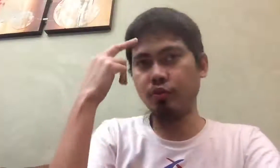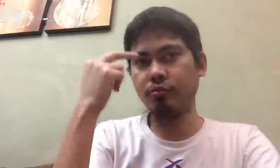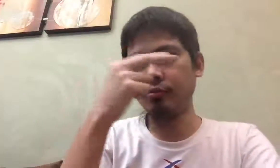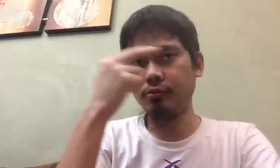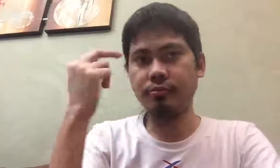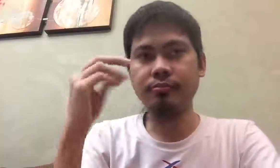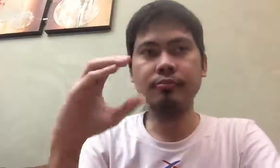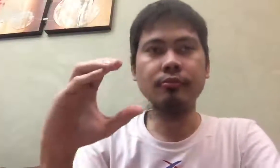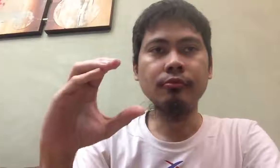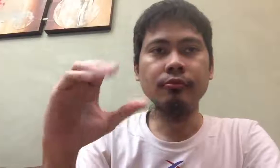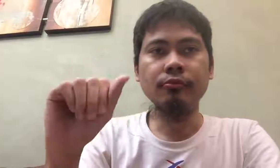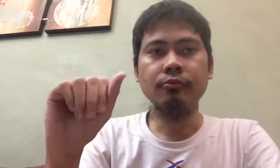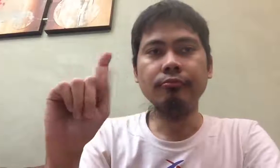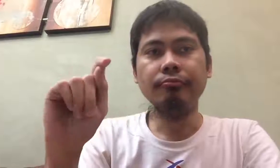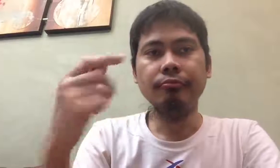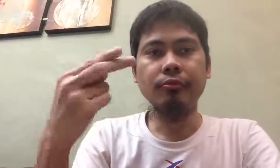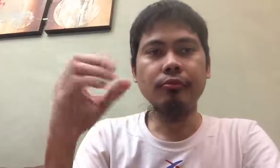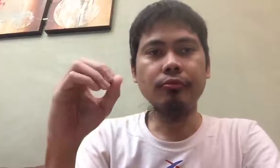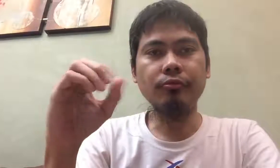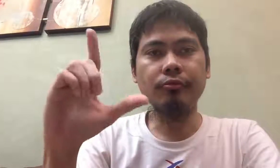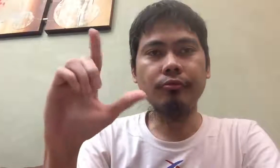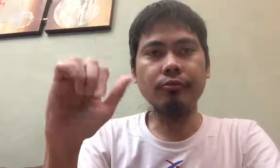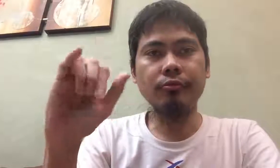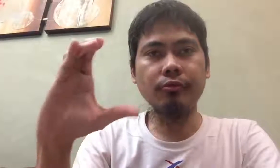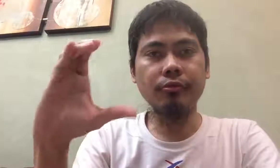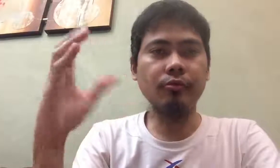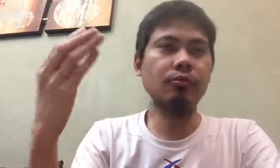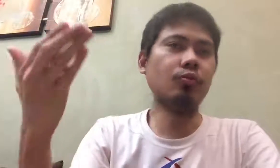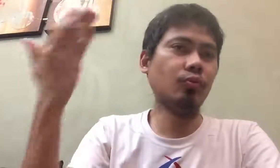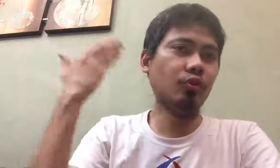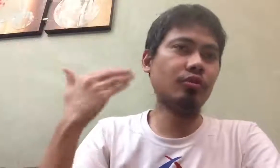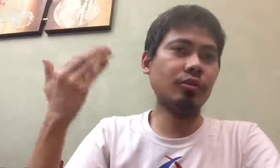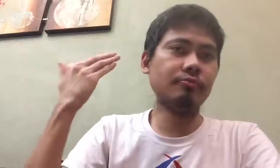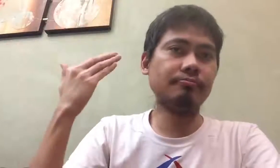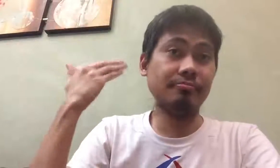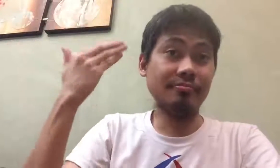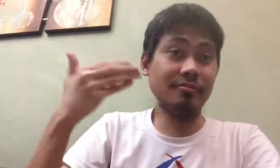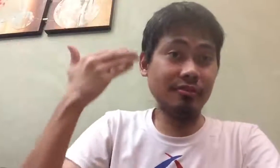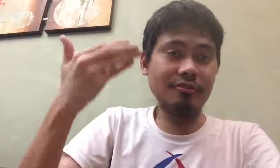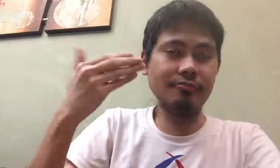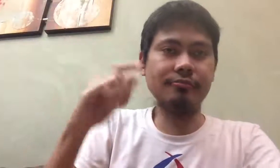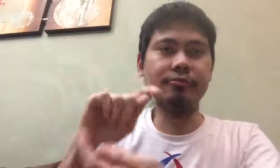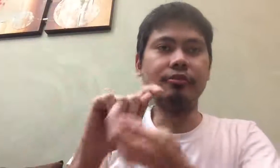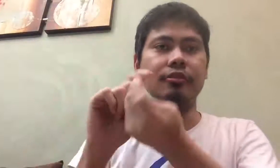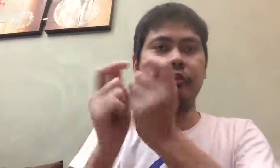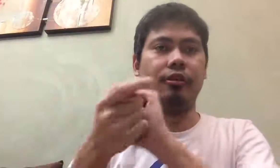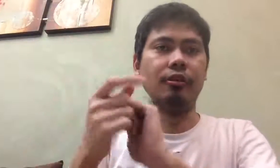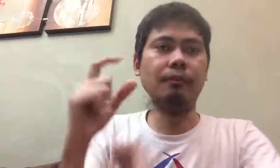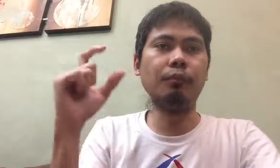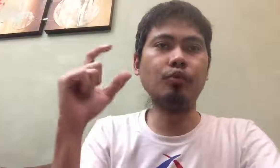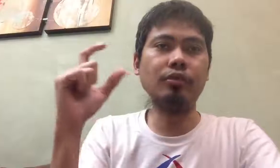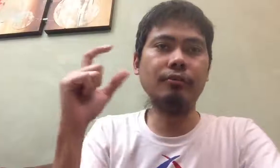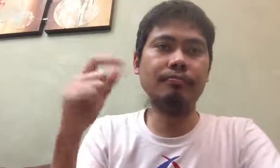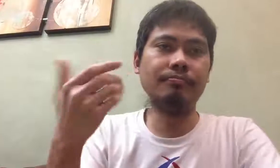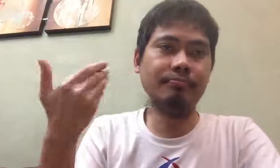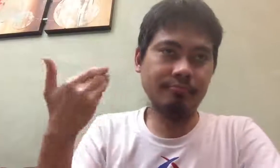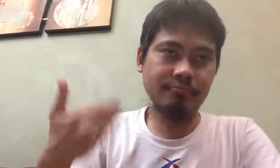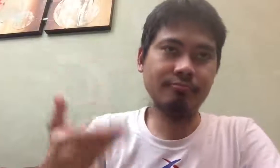quarantine pass o tawin LGU, hindi pinakalagang makasama. Para sa MNBA, nila ang ECU